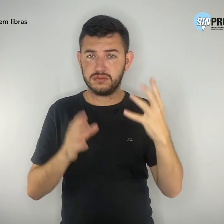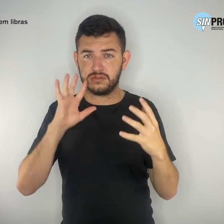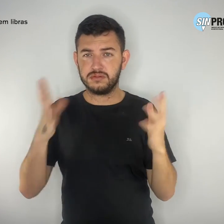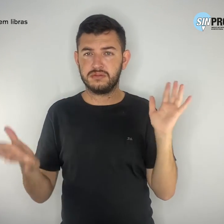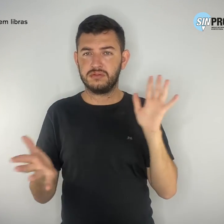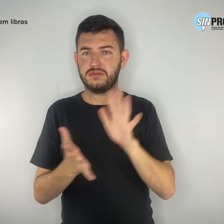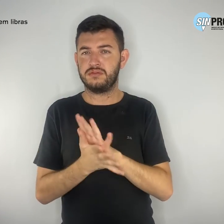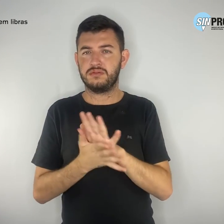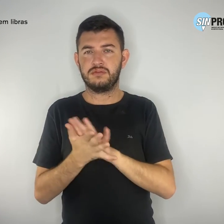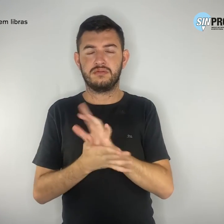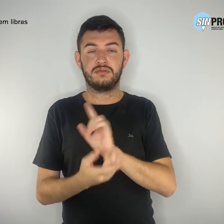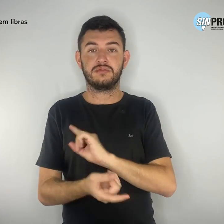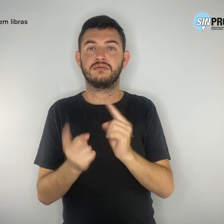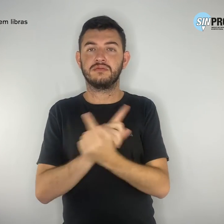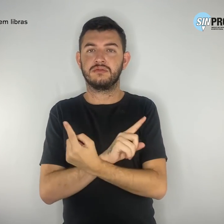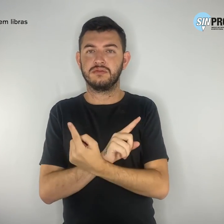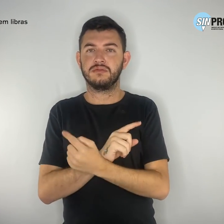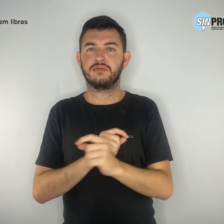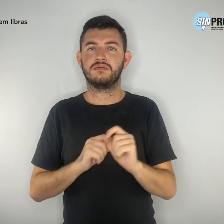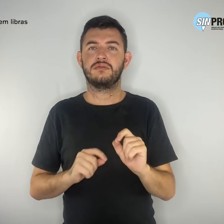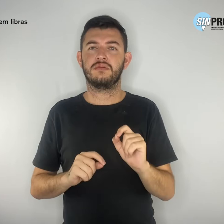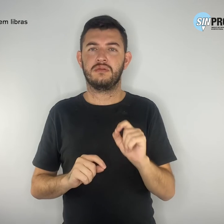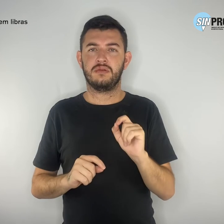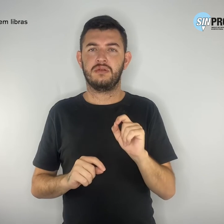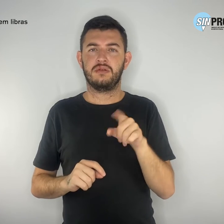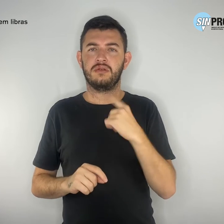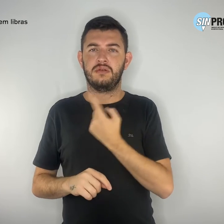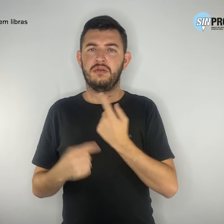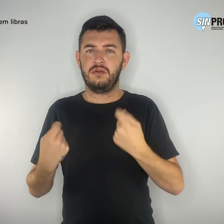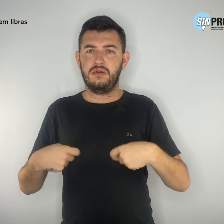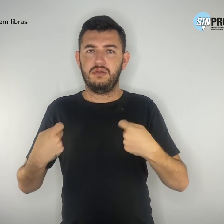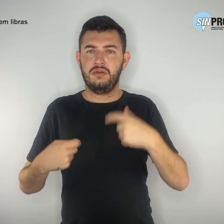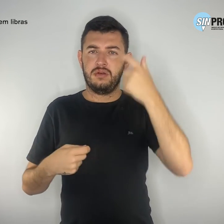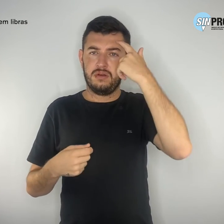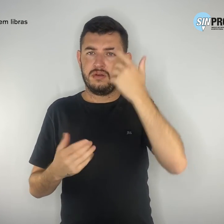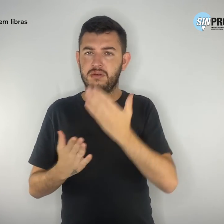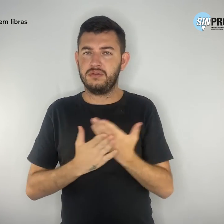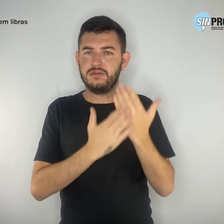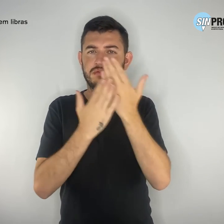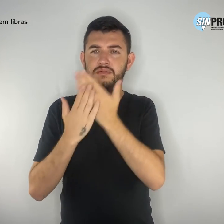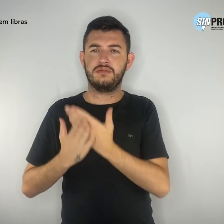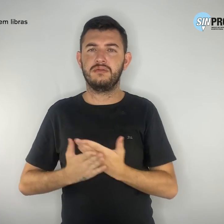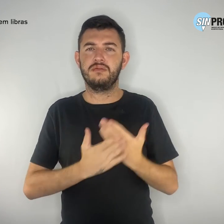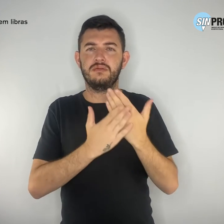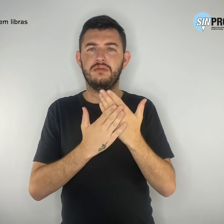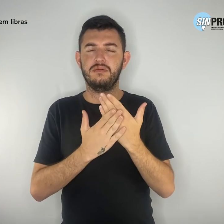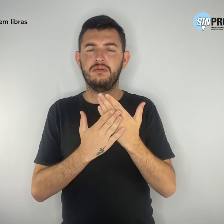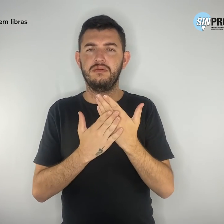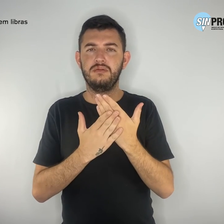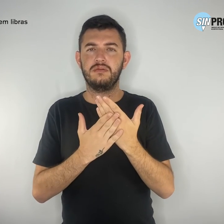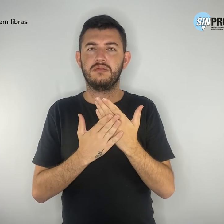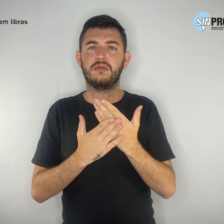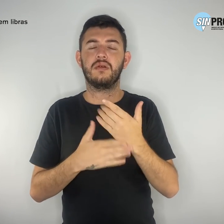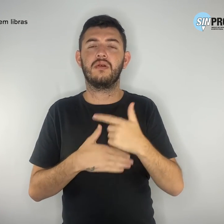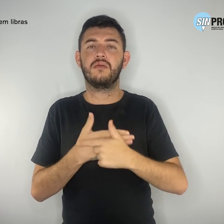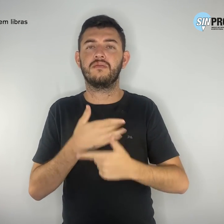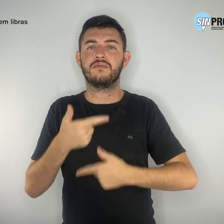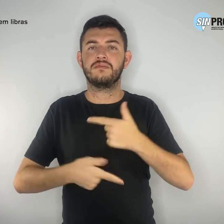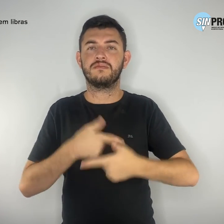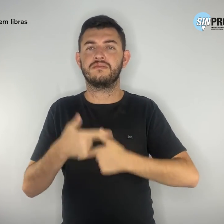contrário, é preciso repensar, inclusive, o papel das forças de segurança, bem